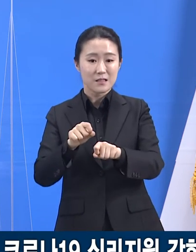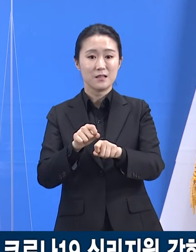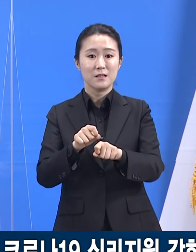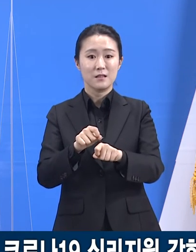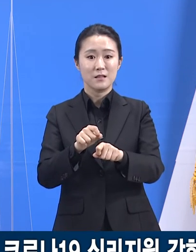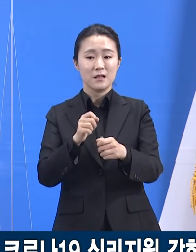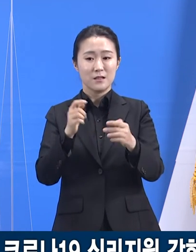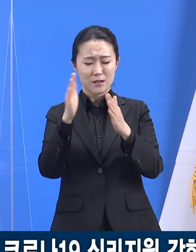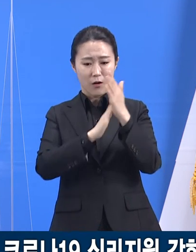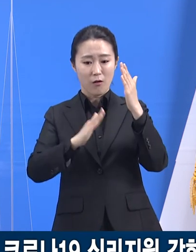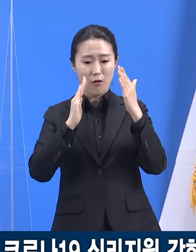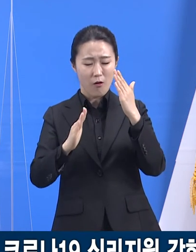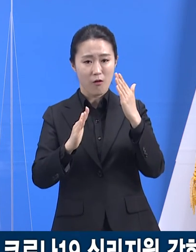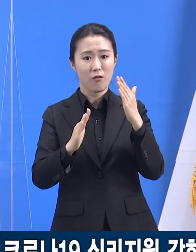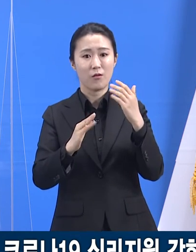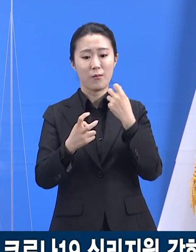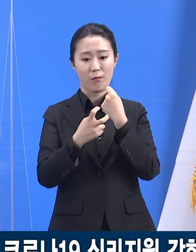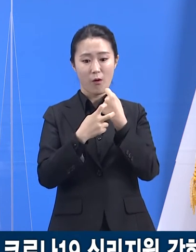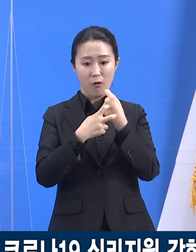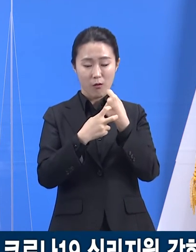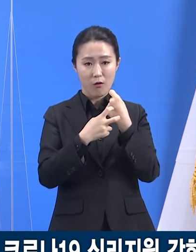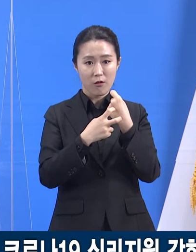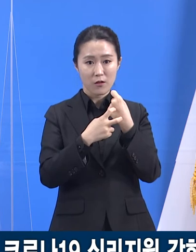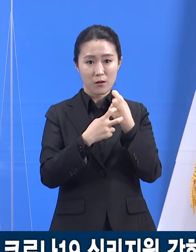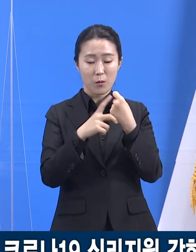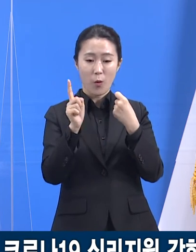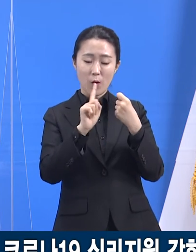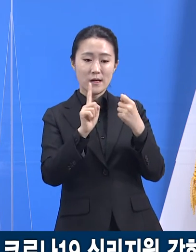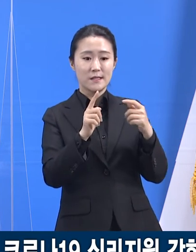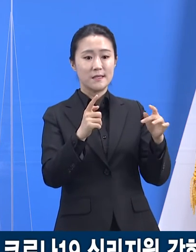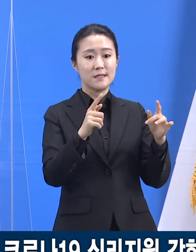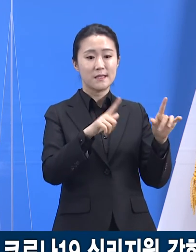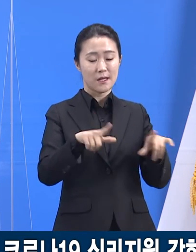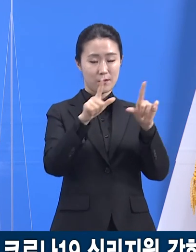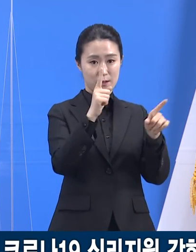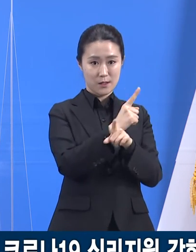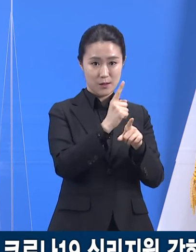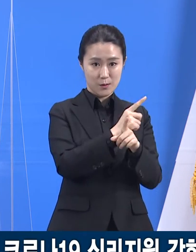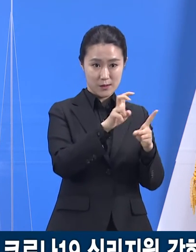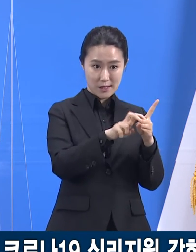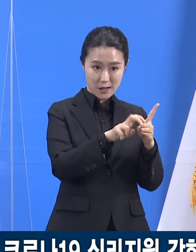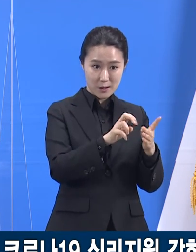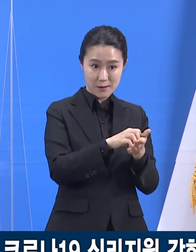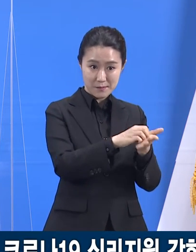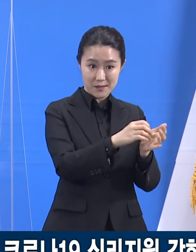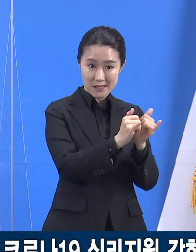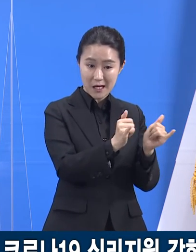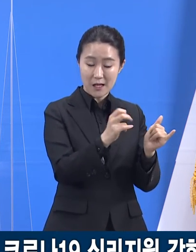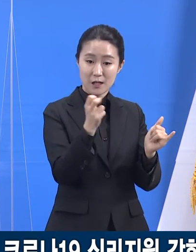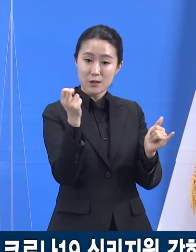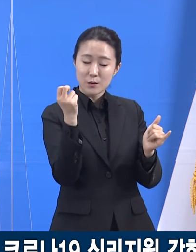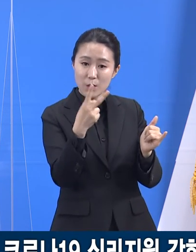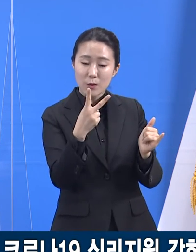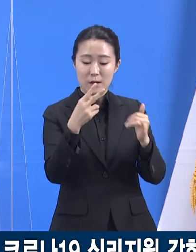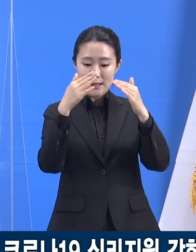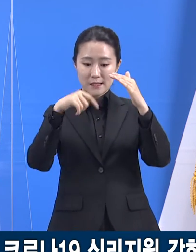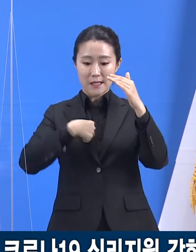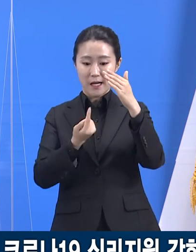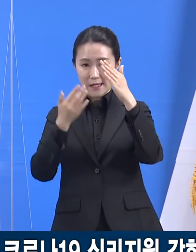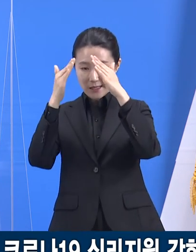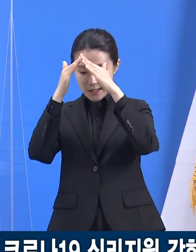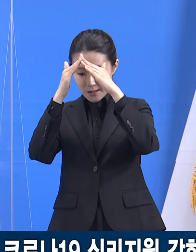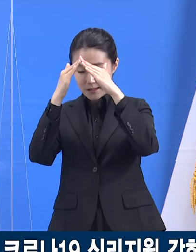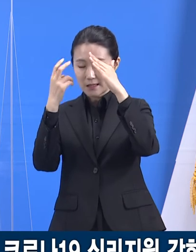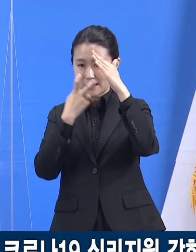철저한 관리가 쉽지 않은 생활치료센터 입소자 및 자가치료자에 대해서 보다 세밀한 정책을 추진할 필요가